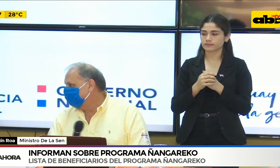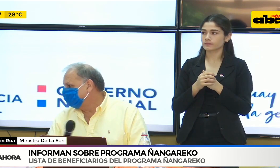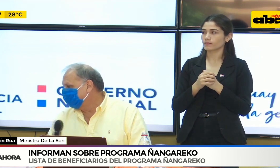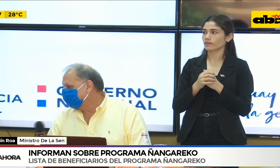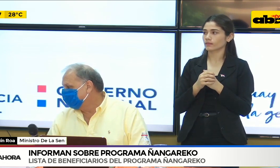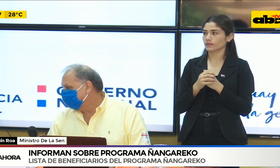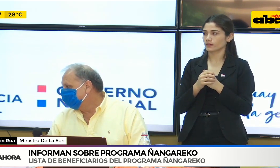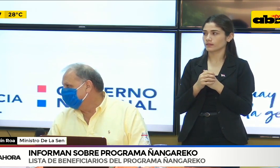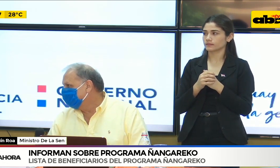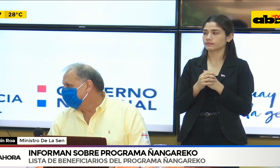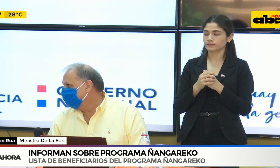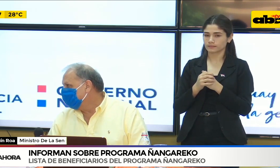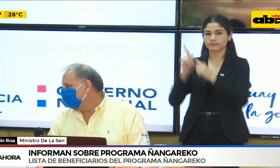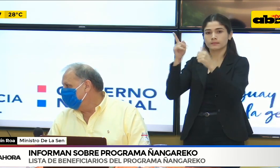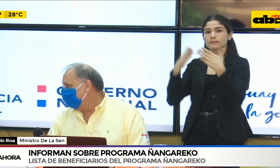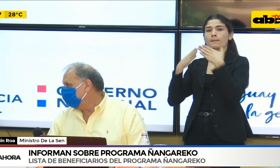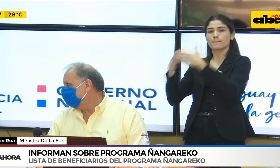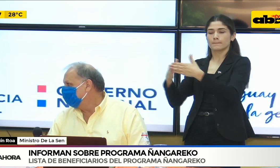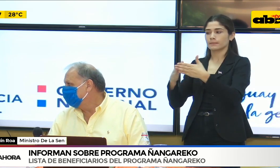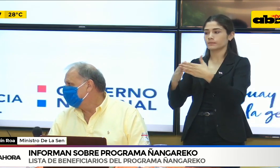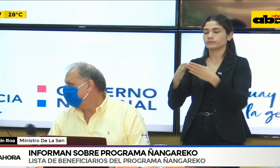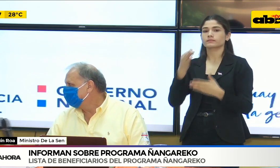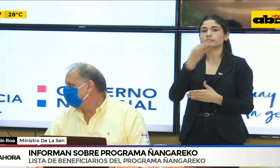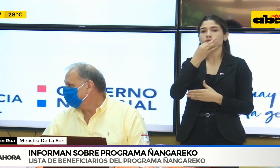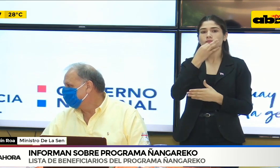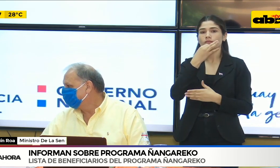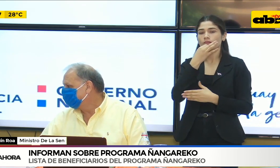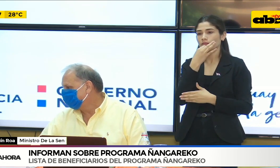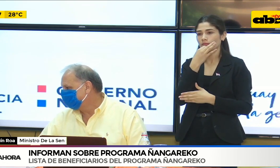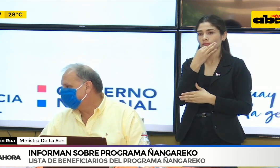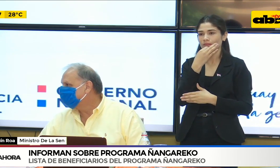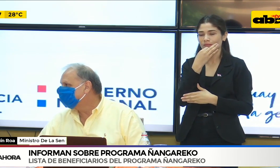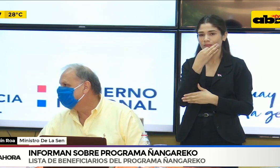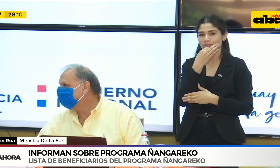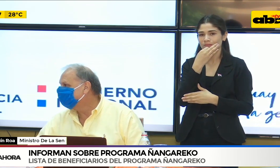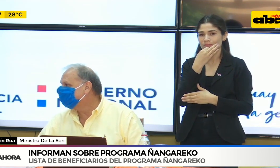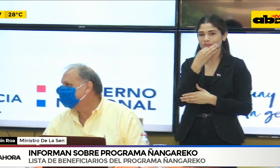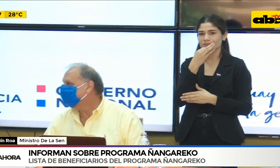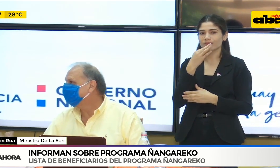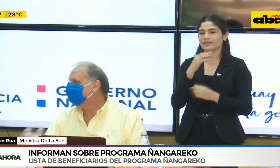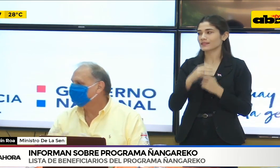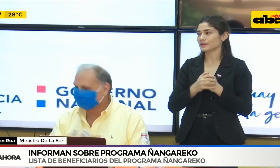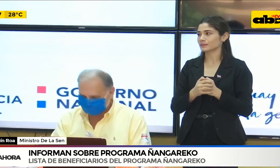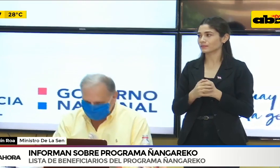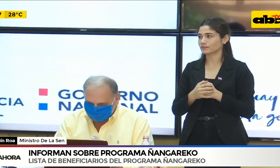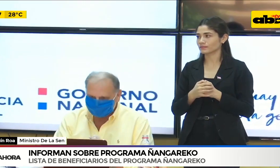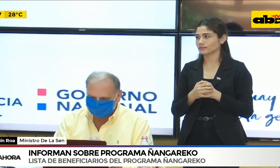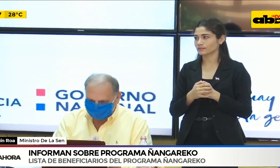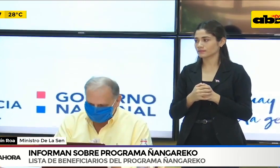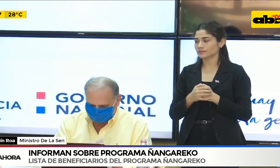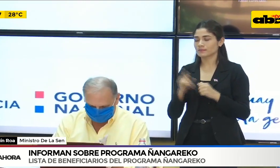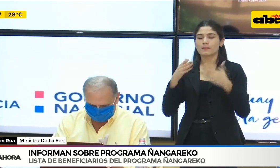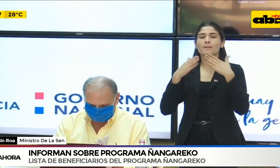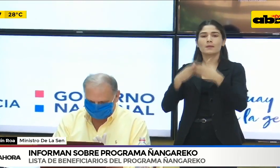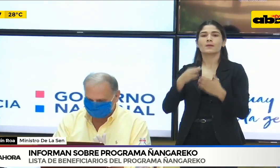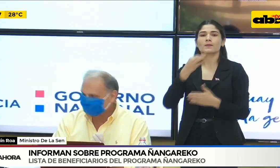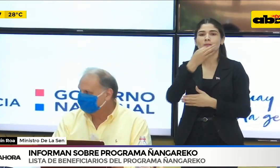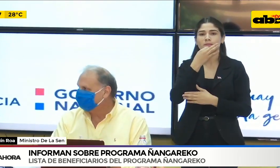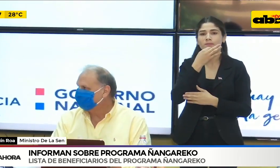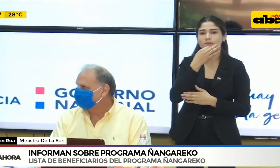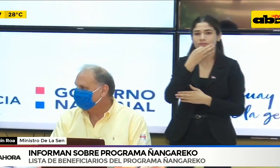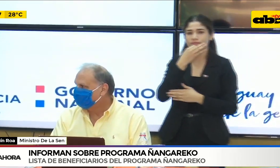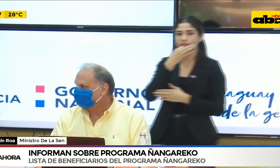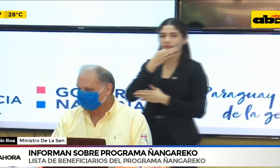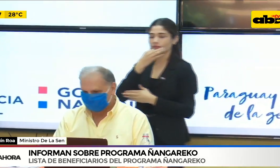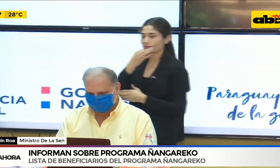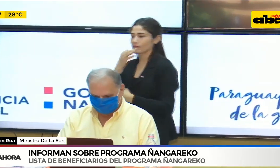¿Cómo van a recibir ellos ese monto? Y se habla también de que se van a entregar kits, tengo entendido. ¿Eso es por el monto de